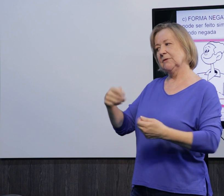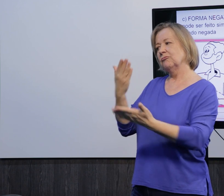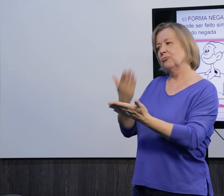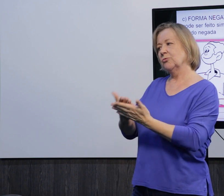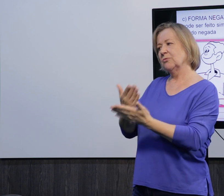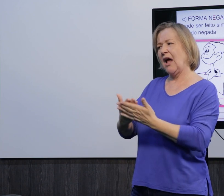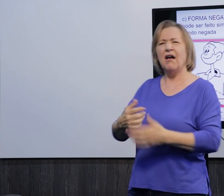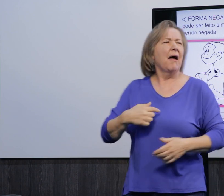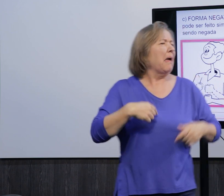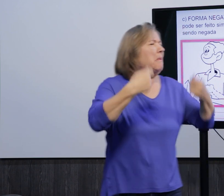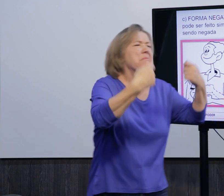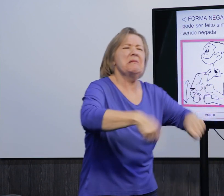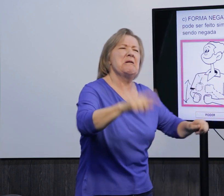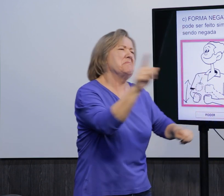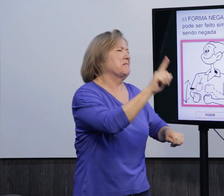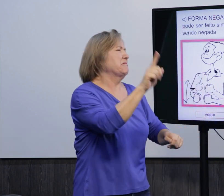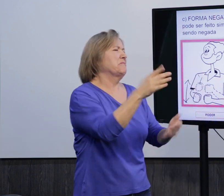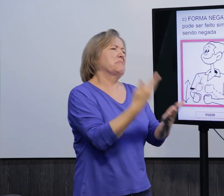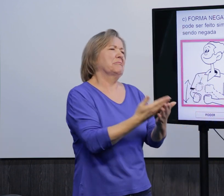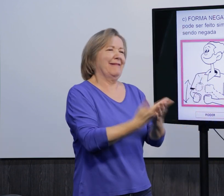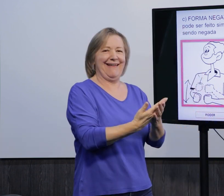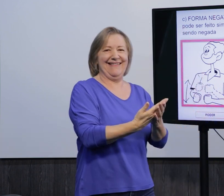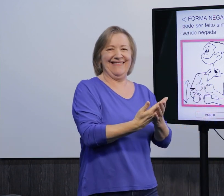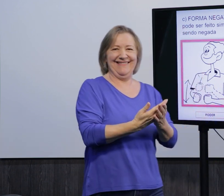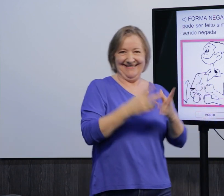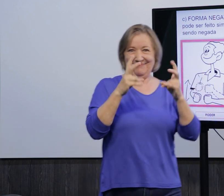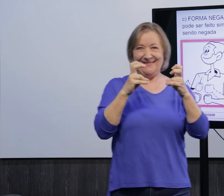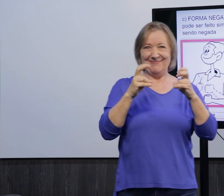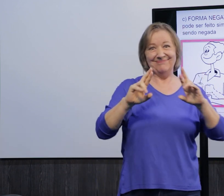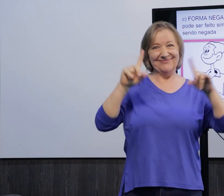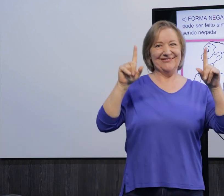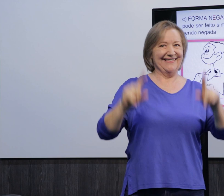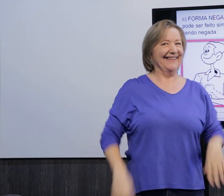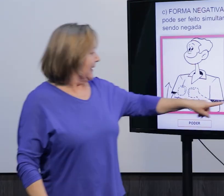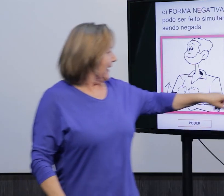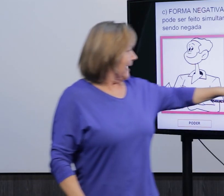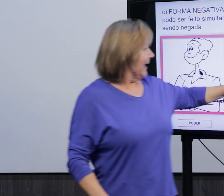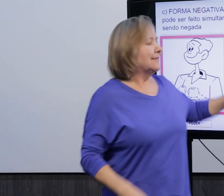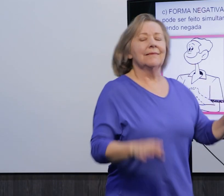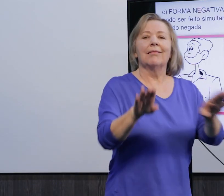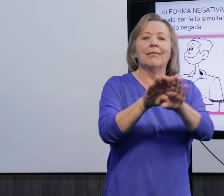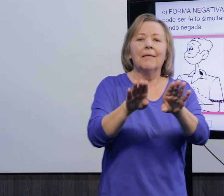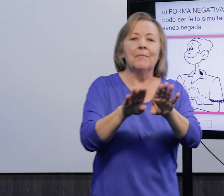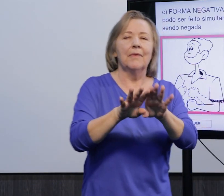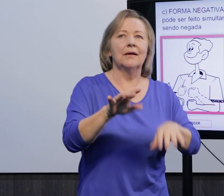Você precisa estudar. eu não preciso estudar. Então, perceberam a indiferença? Conseguem perceber?